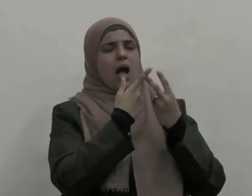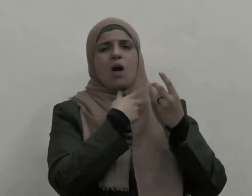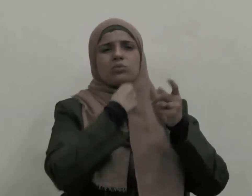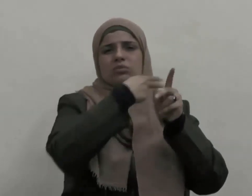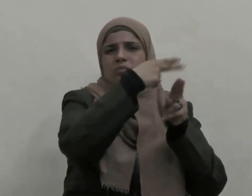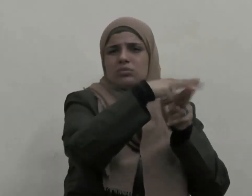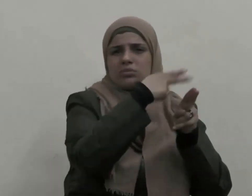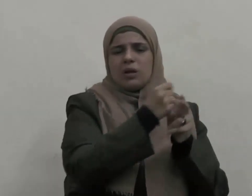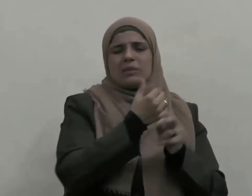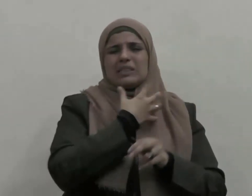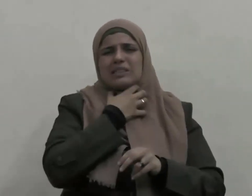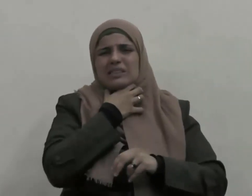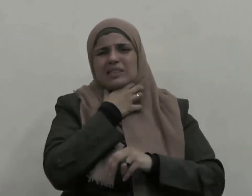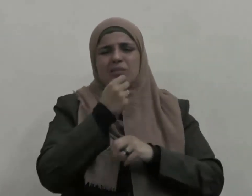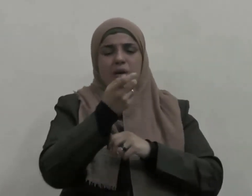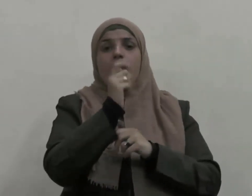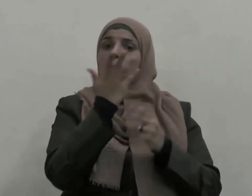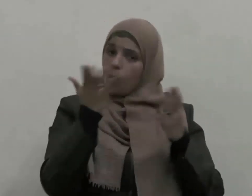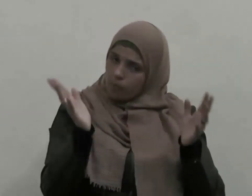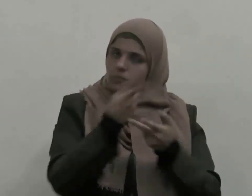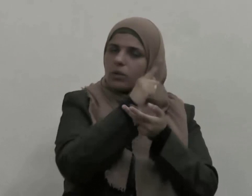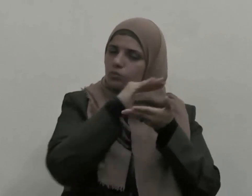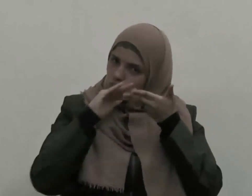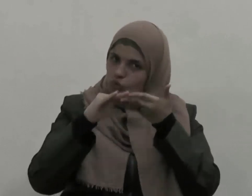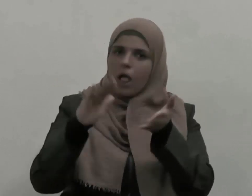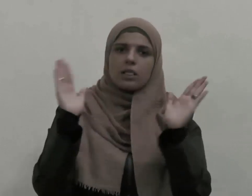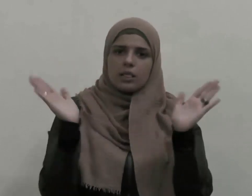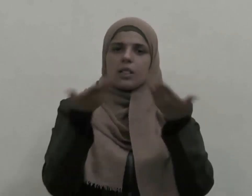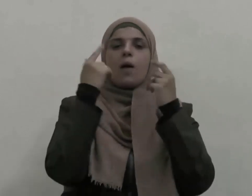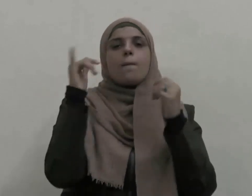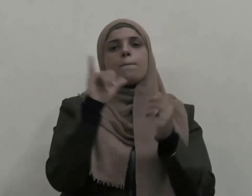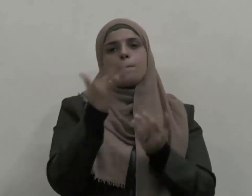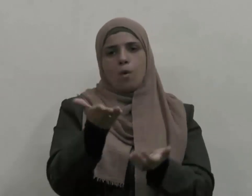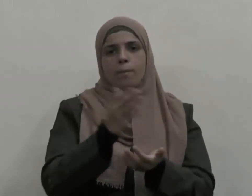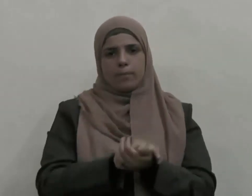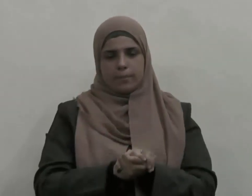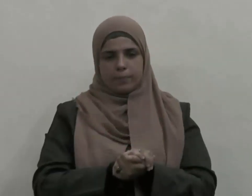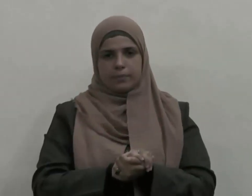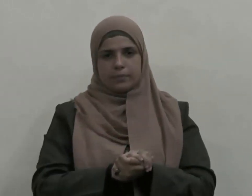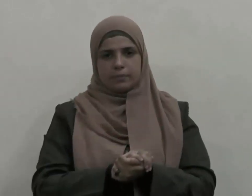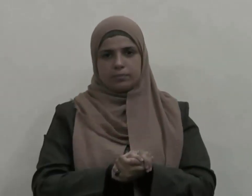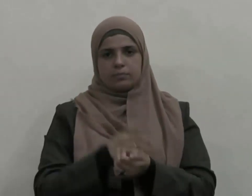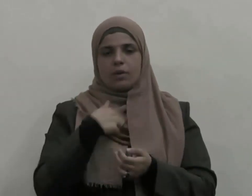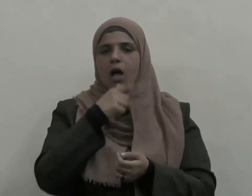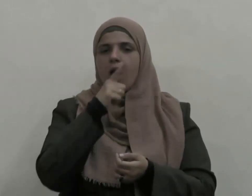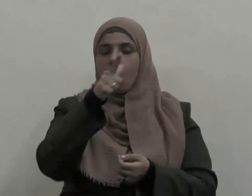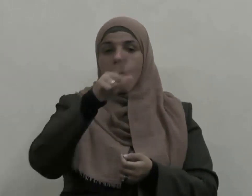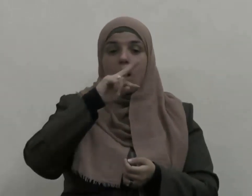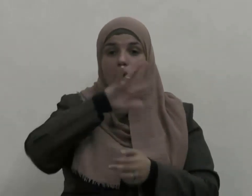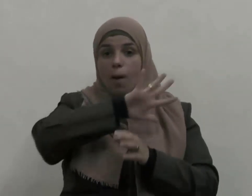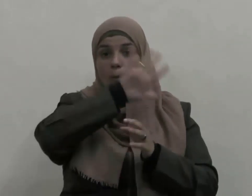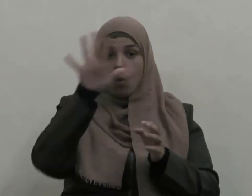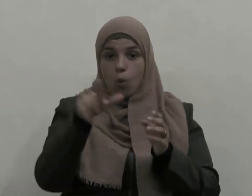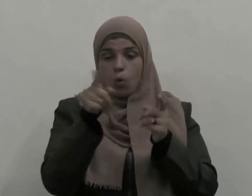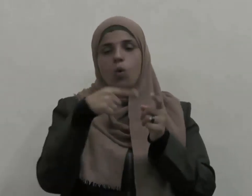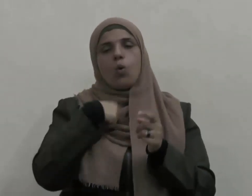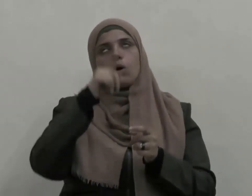الغارمين فالأولوية لذلك أقول قولي هذا وأستغفر الله لي